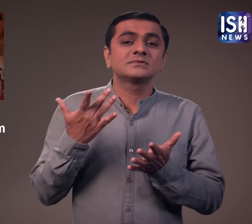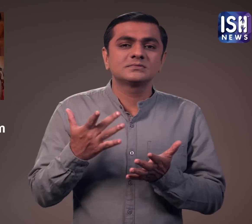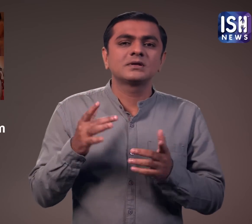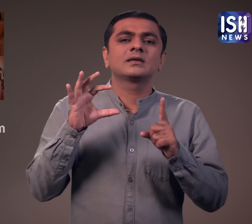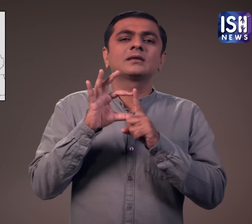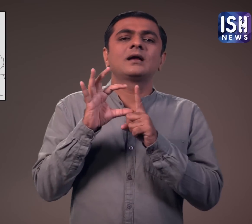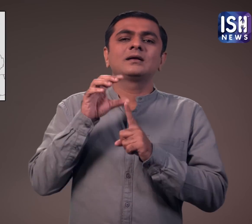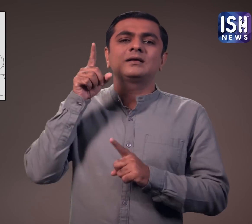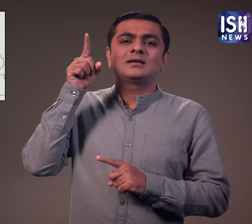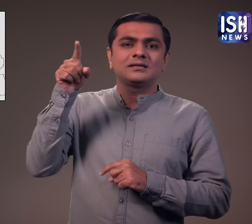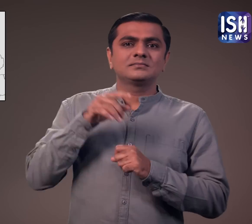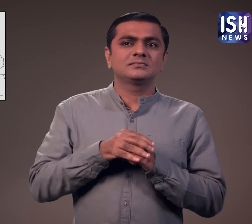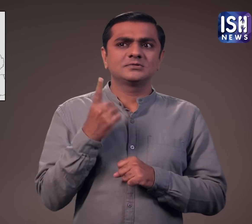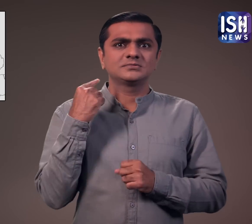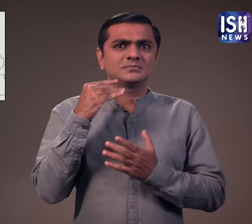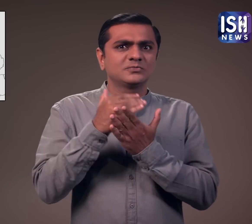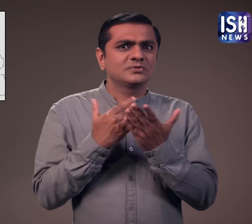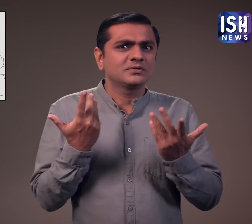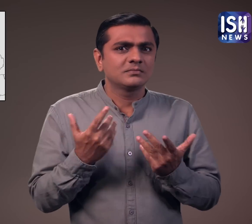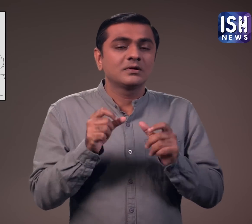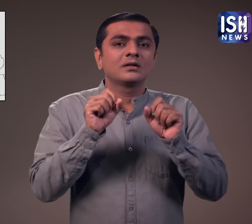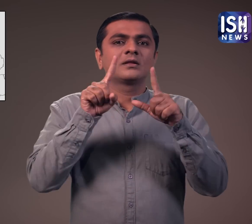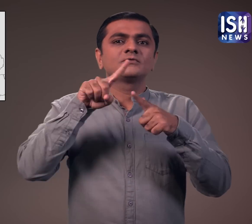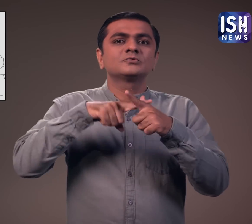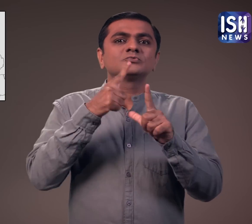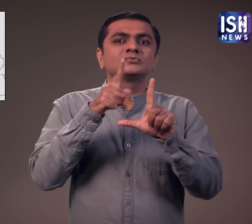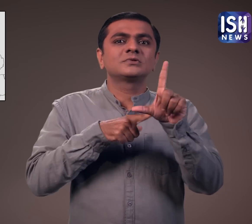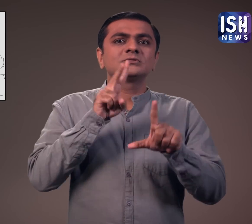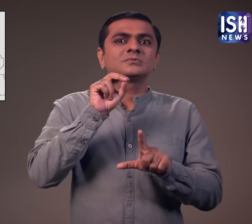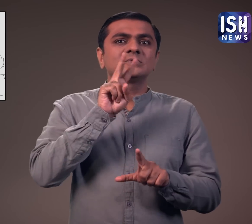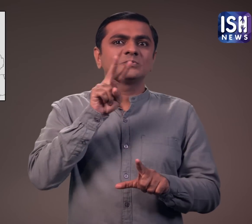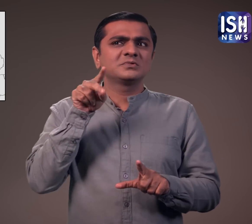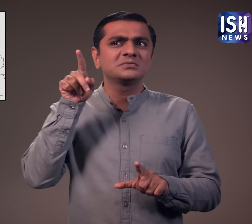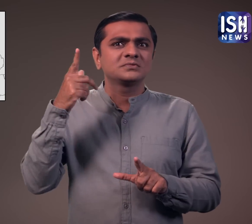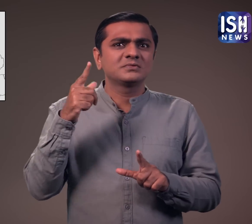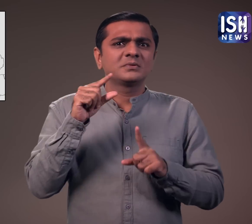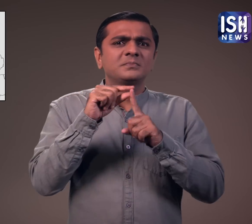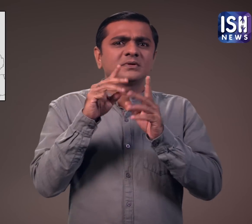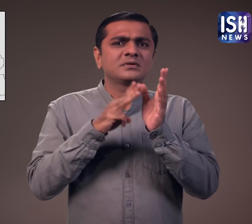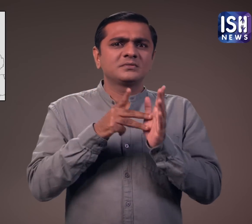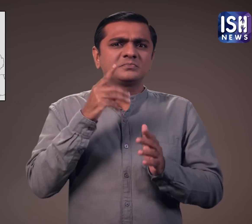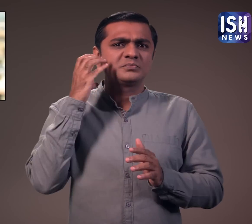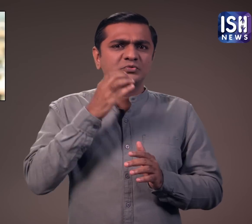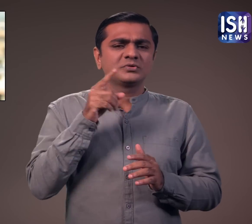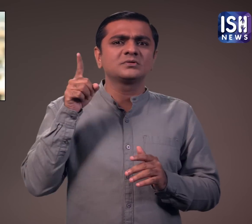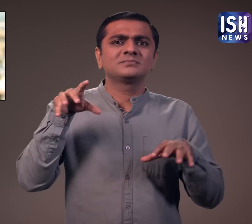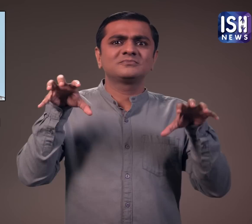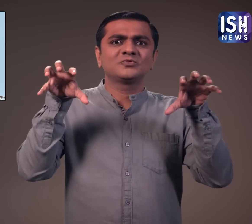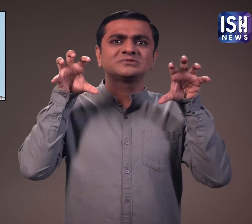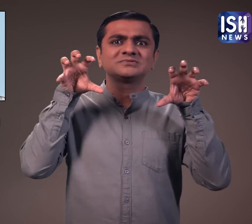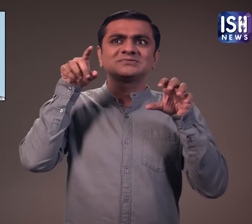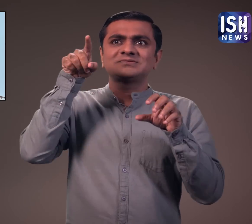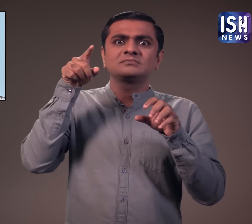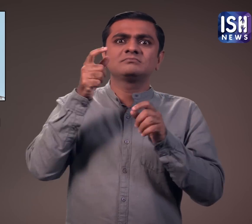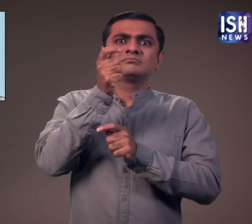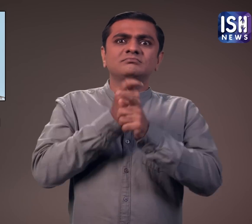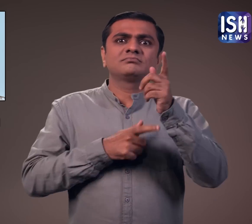कल 11 जुलाई 2022 को प्रधानमंत्री नरेंद्र मोदी ने दिल्ली में राष्ट्रिय प्रतीक का